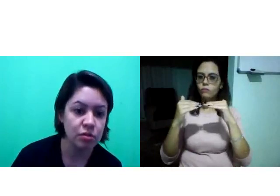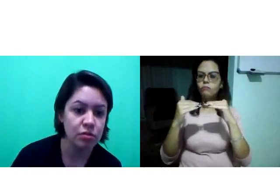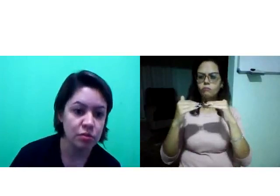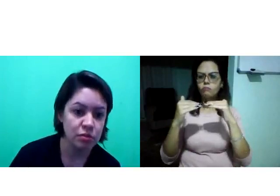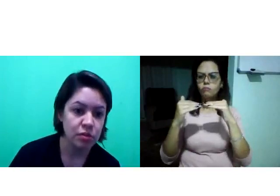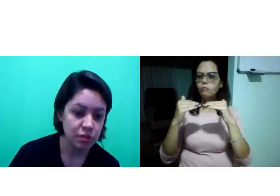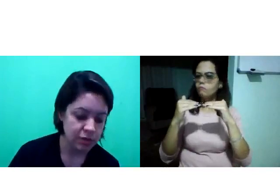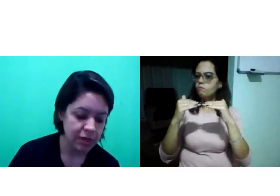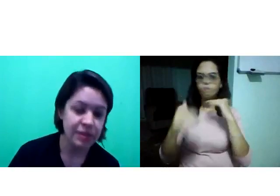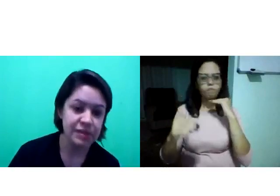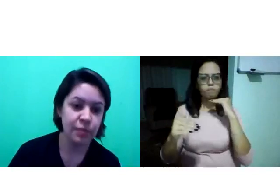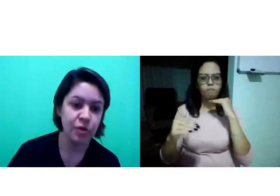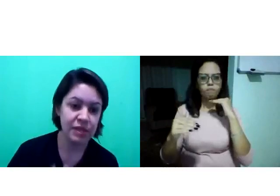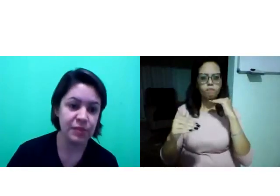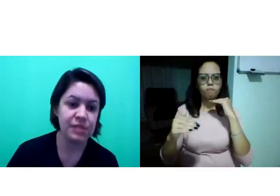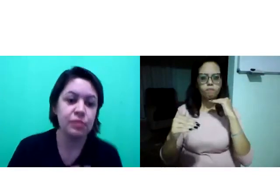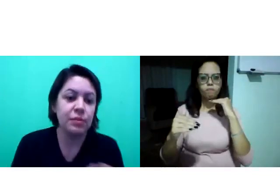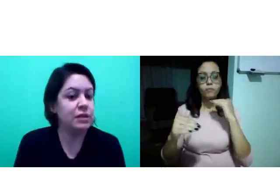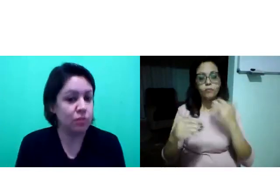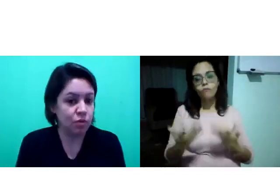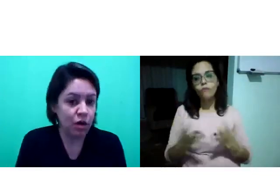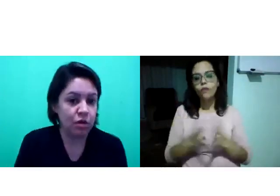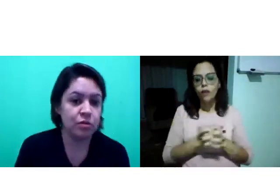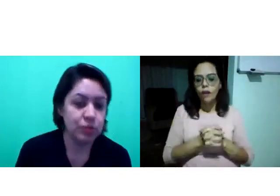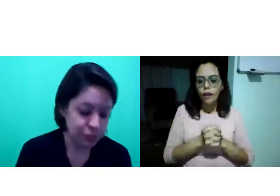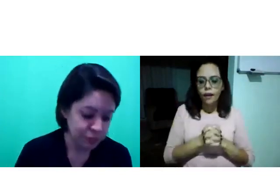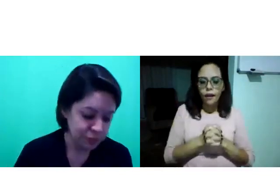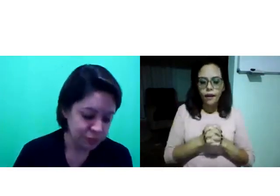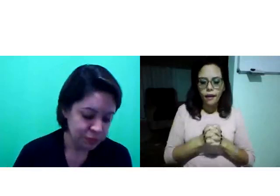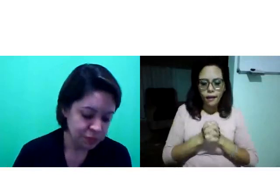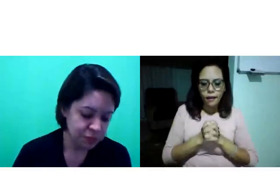Concordo. Percebam a minha expressão também. Não concordo.